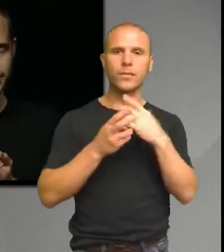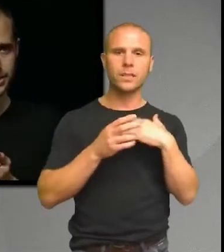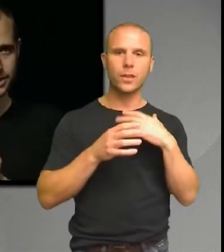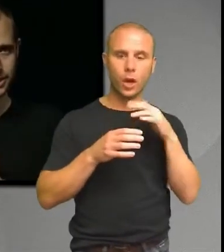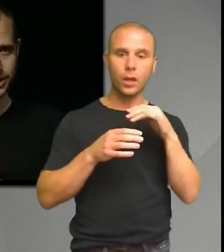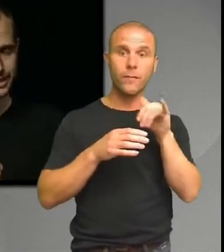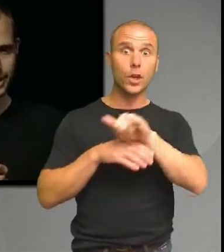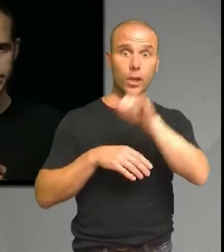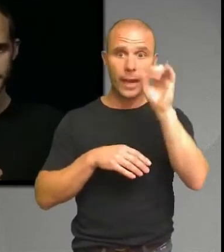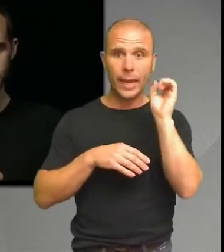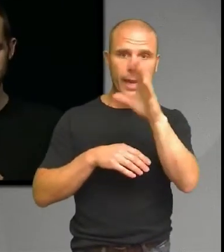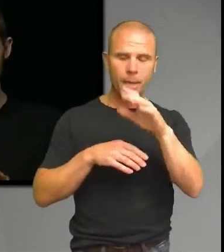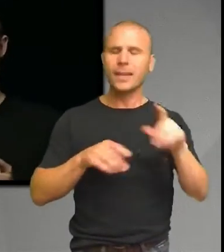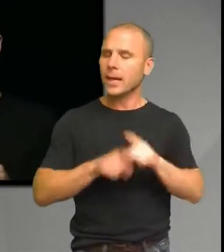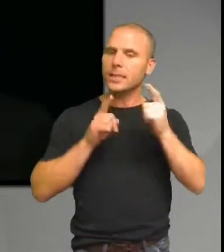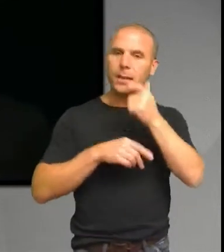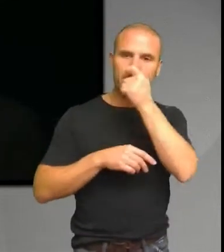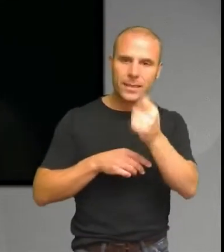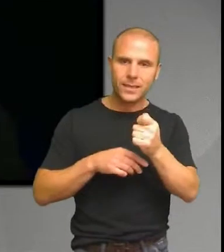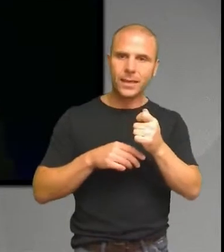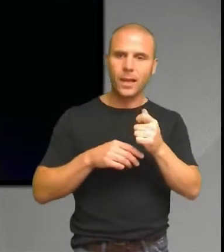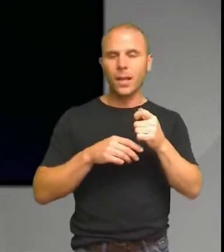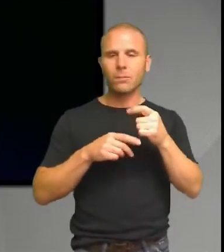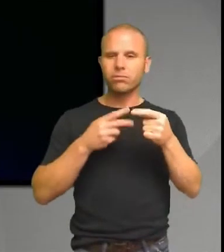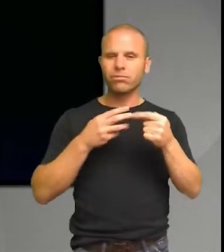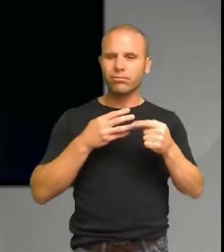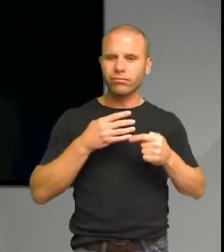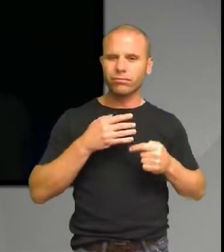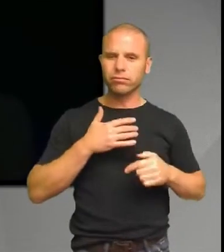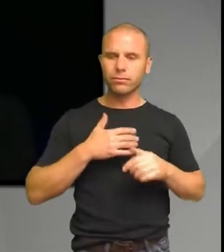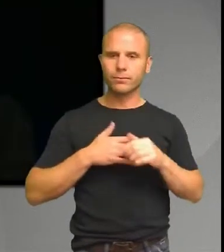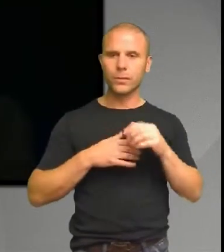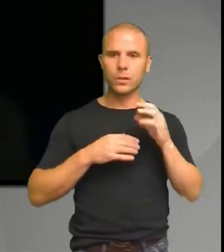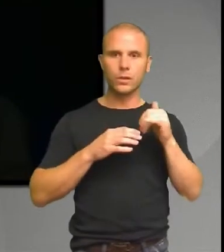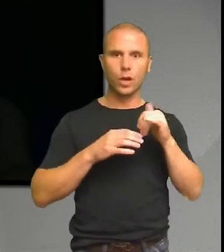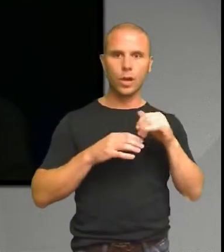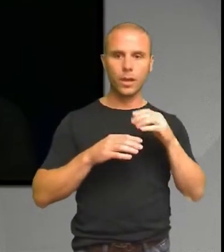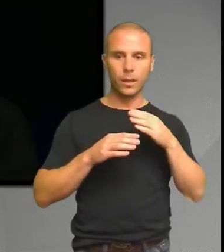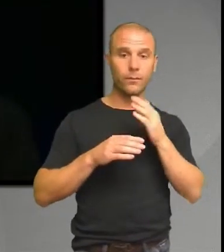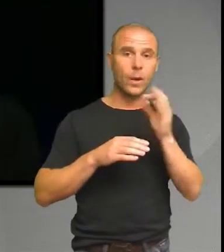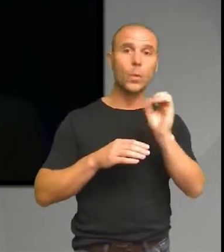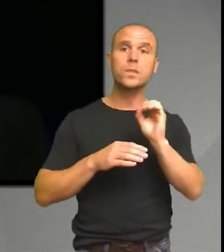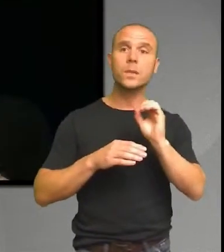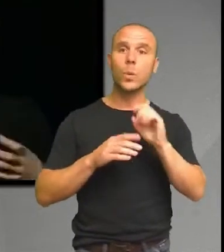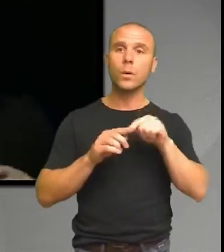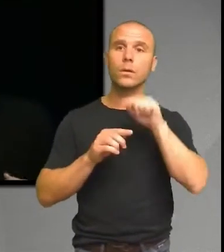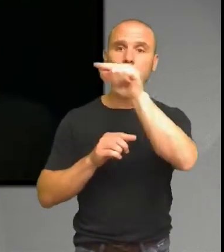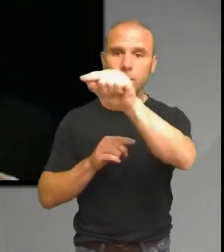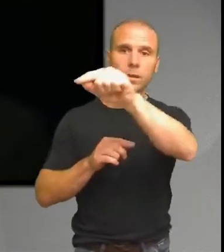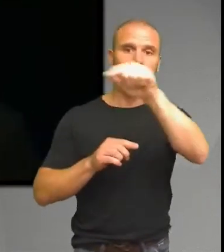nästan missade i alla fall. Och så skulle vi åka via Oslo hem till Göteborg för det fanns inget plan direkt till Göteborg. Och så kommer vi fram